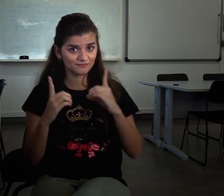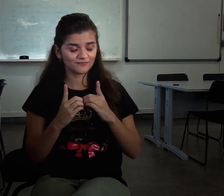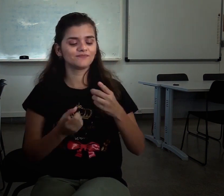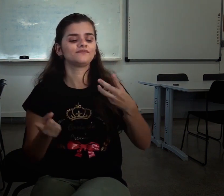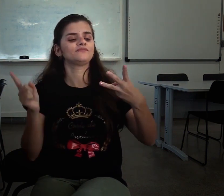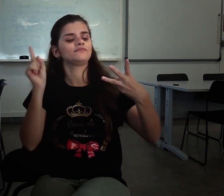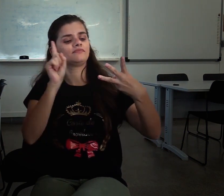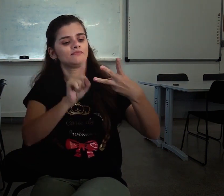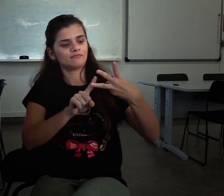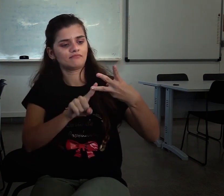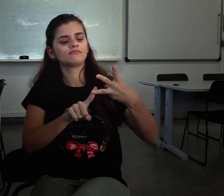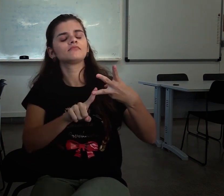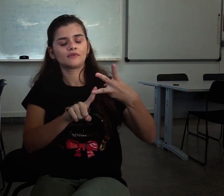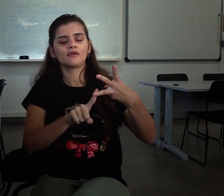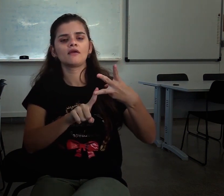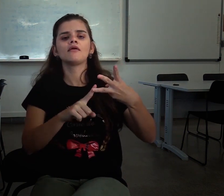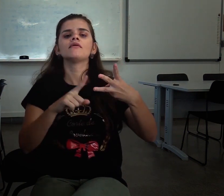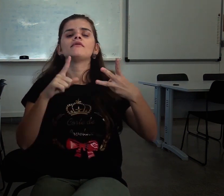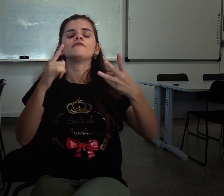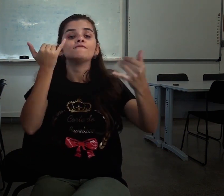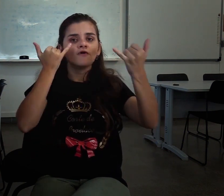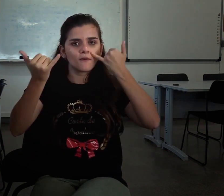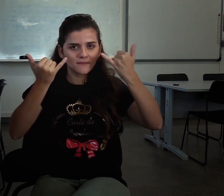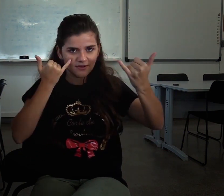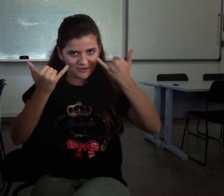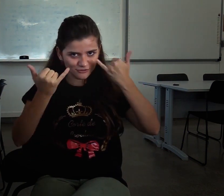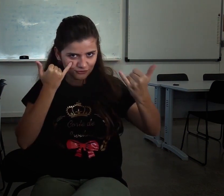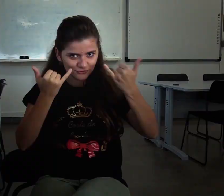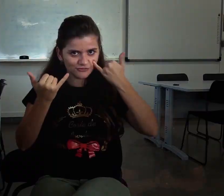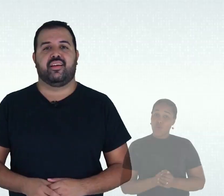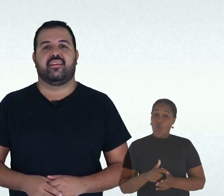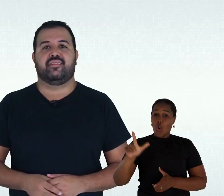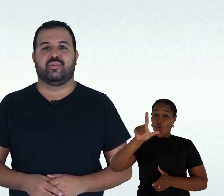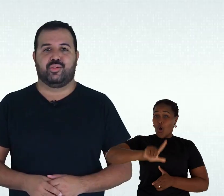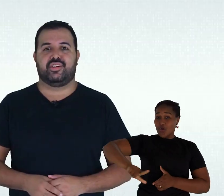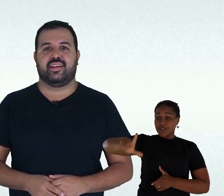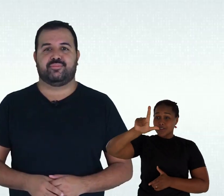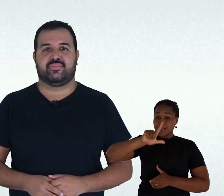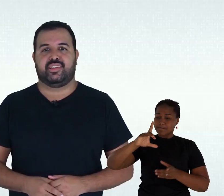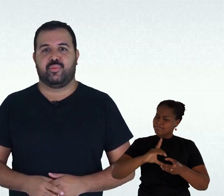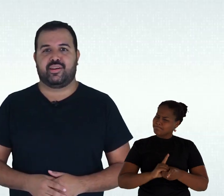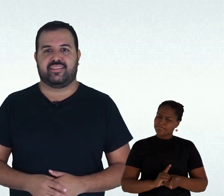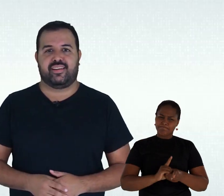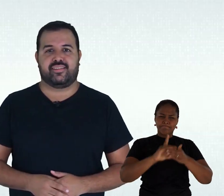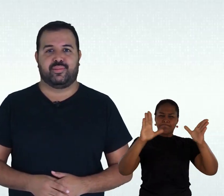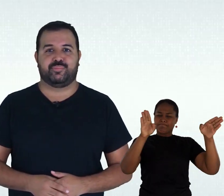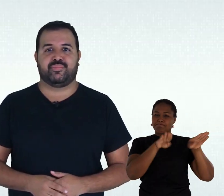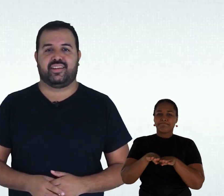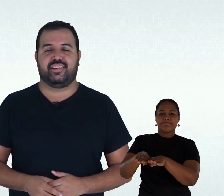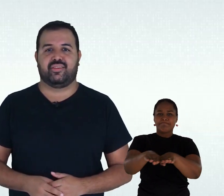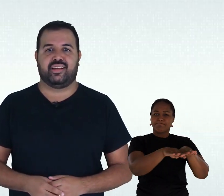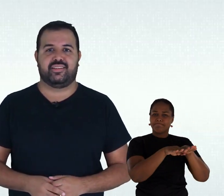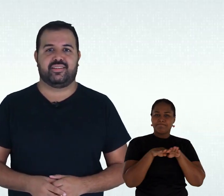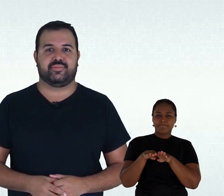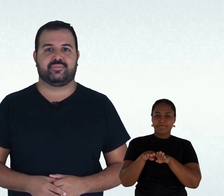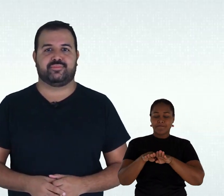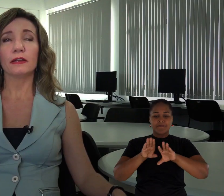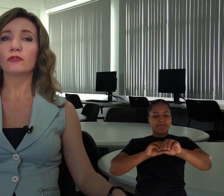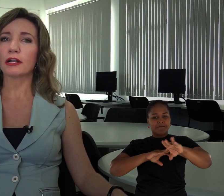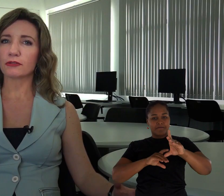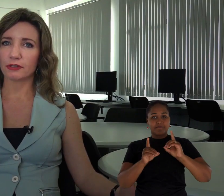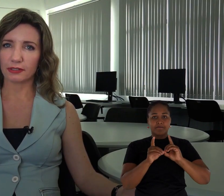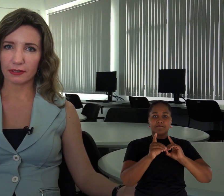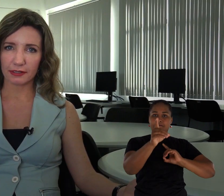didática, informação. Lógica, democratização e igualdade.